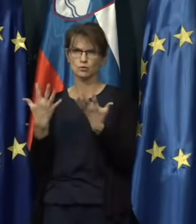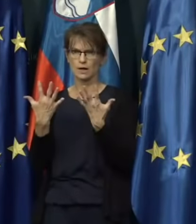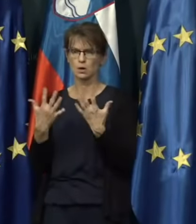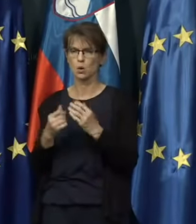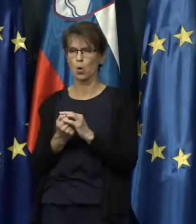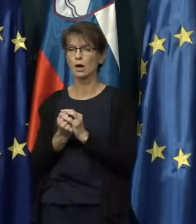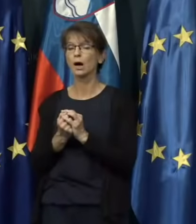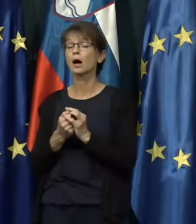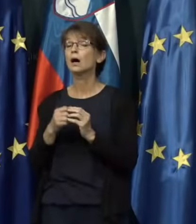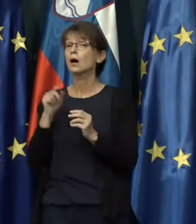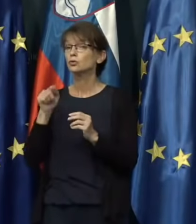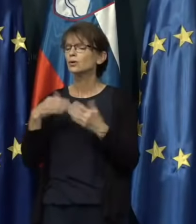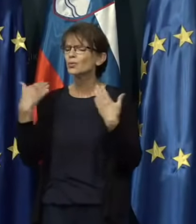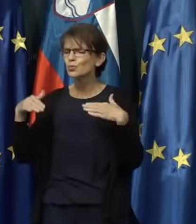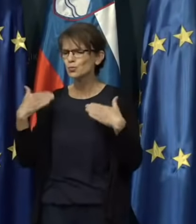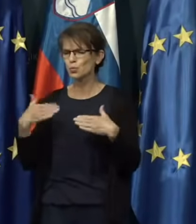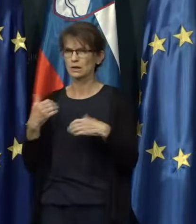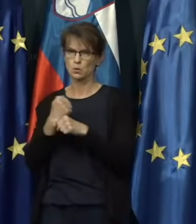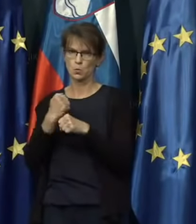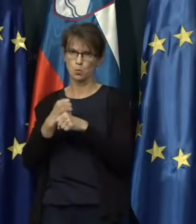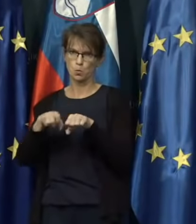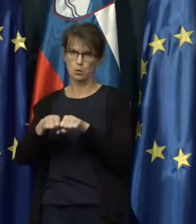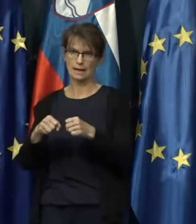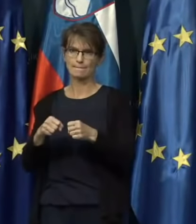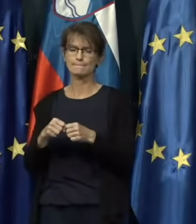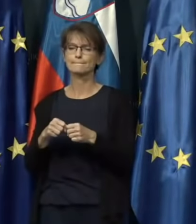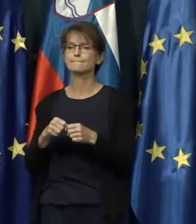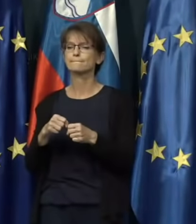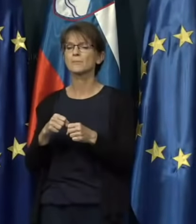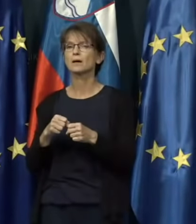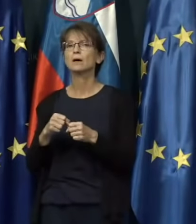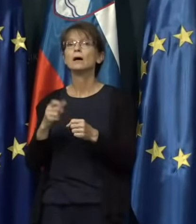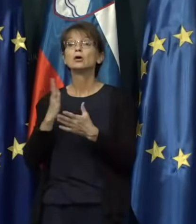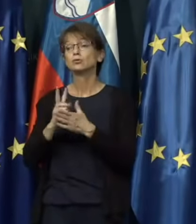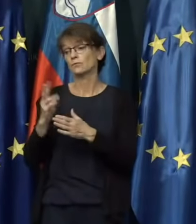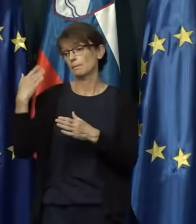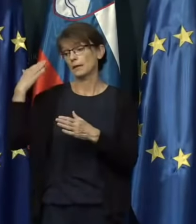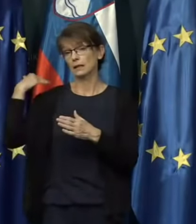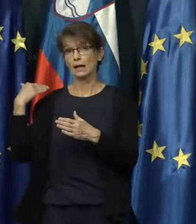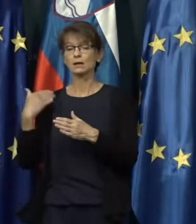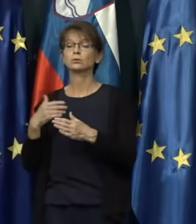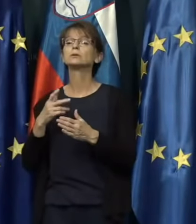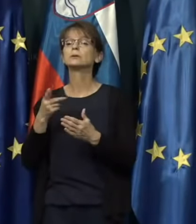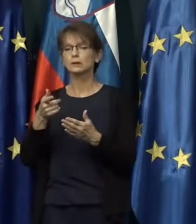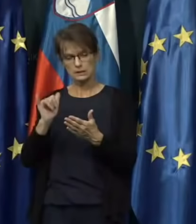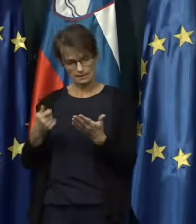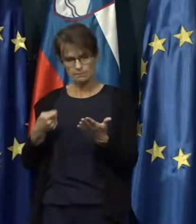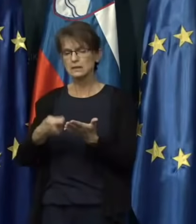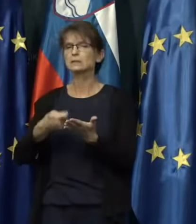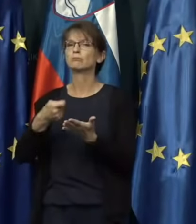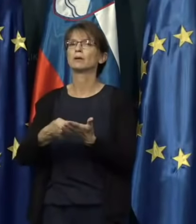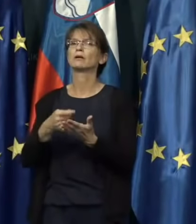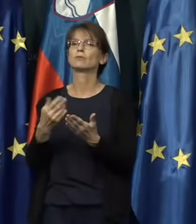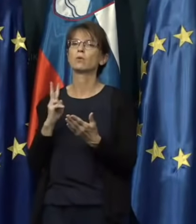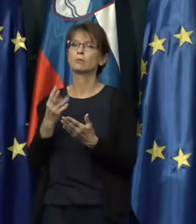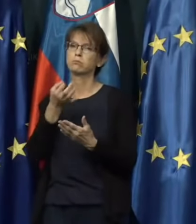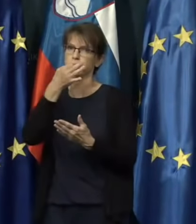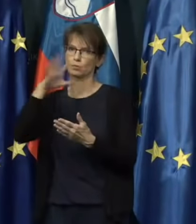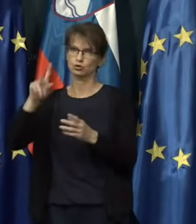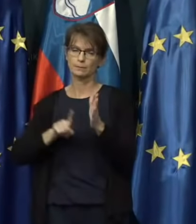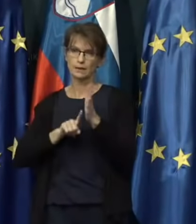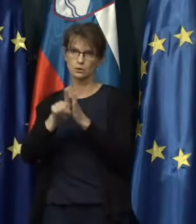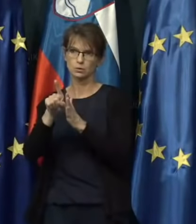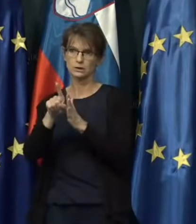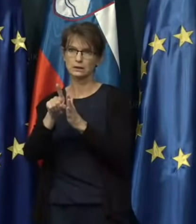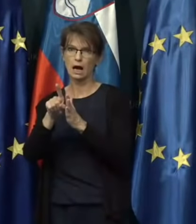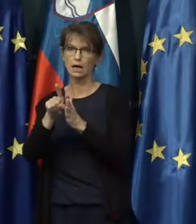To je ukrep, ki je nujen, je potreben, že v preteklosti je prispeval k boljšim rezultatom